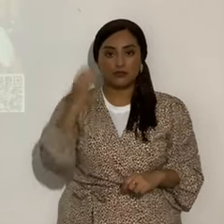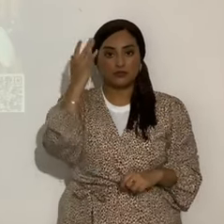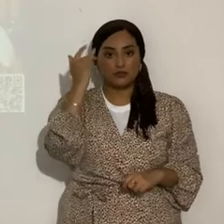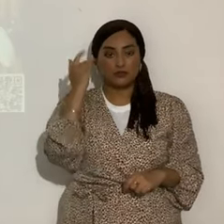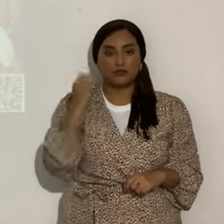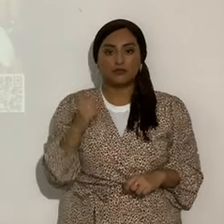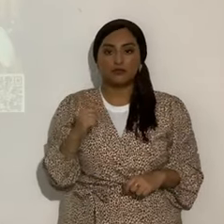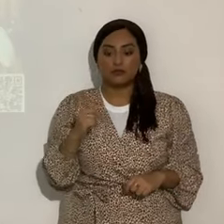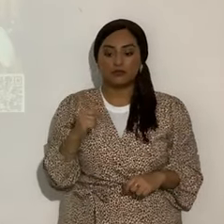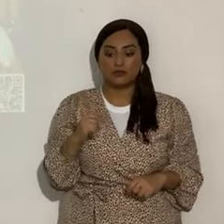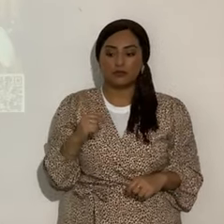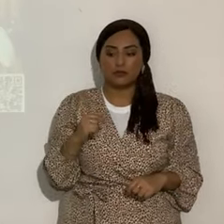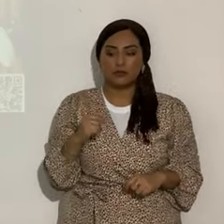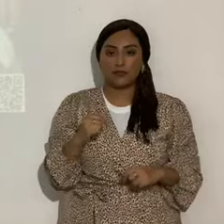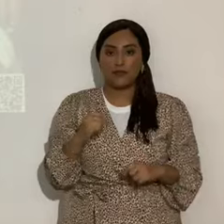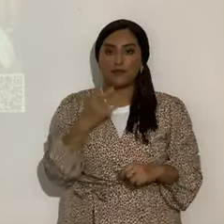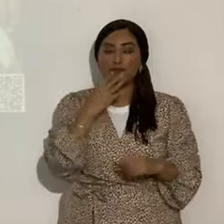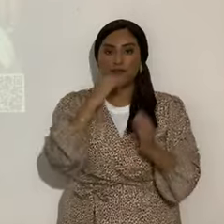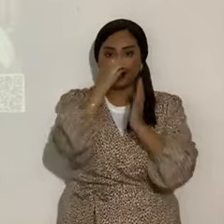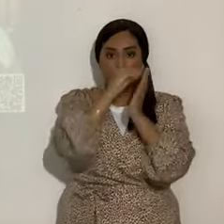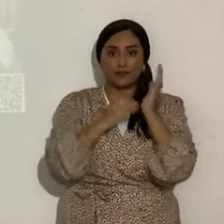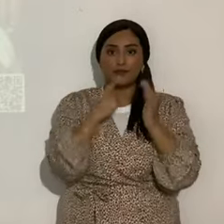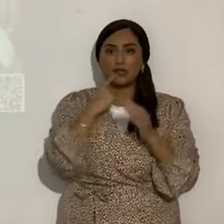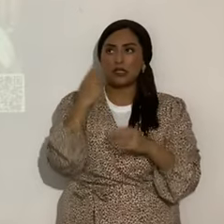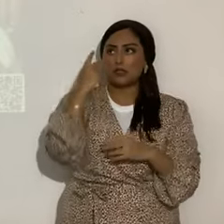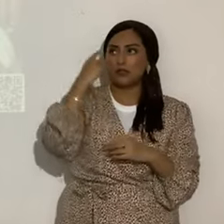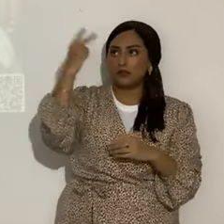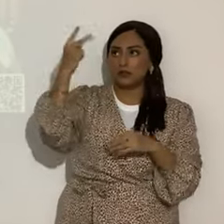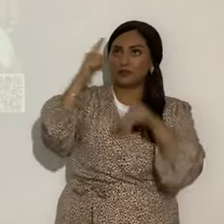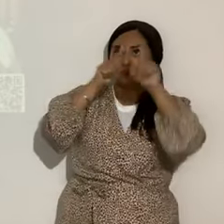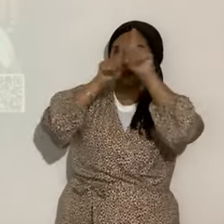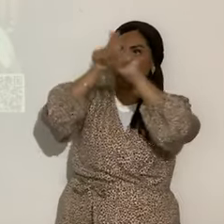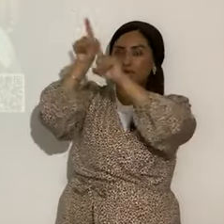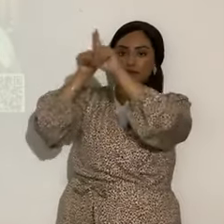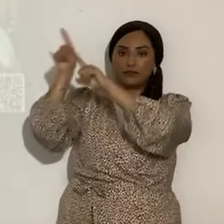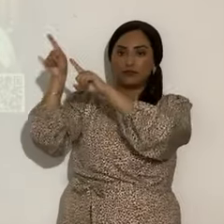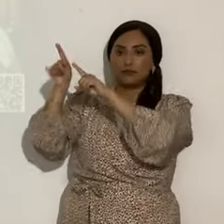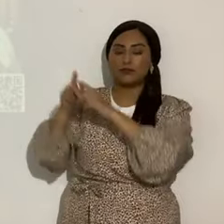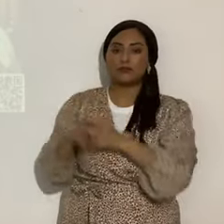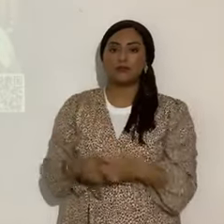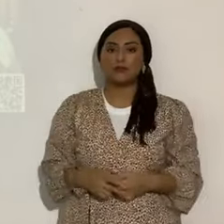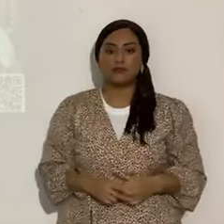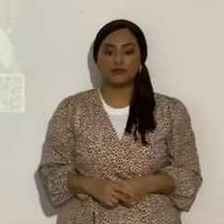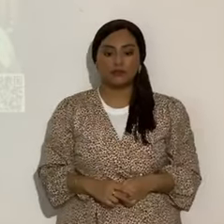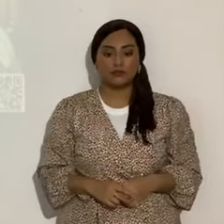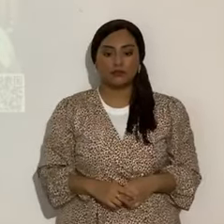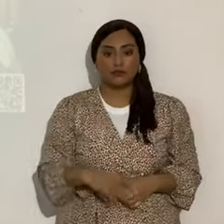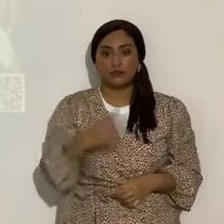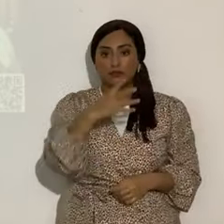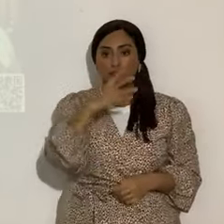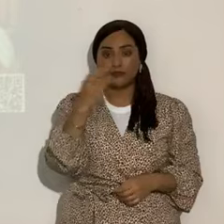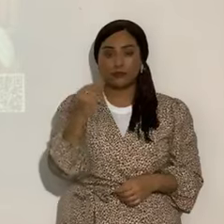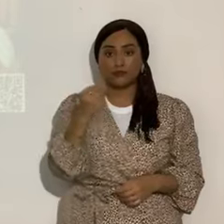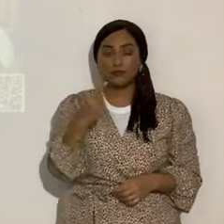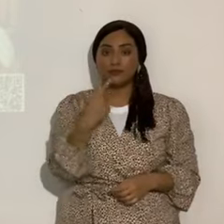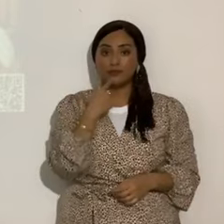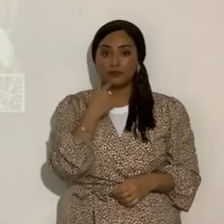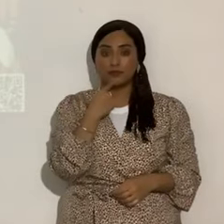Josefo dice que apareció una estrella como una espada. ¿De acuerdo? Y que dice Flavio Josefo, y se